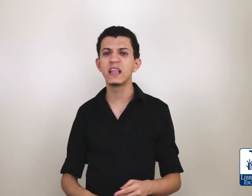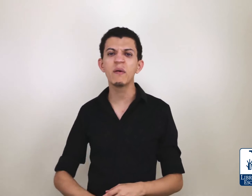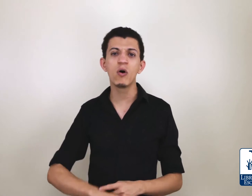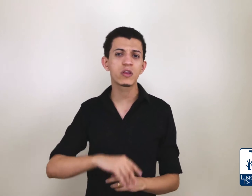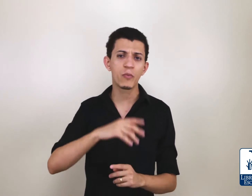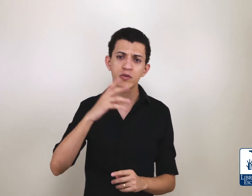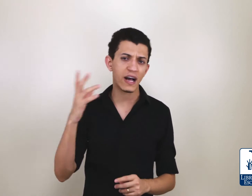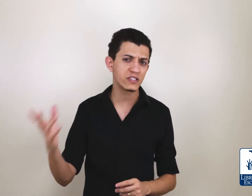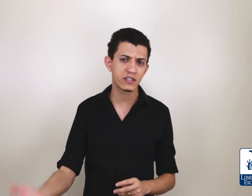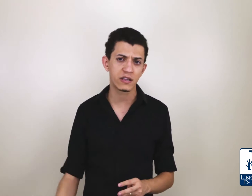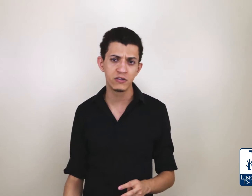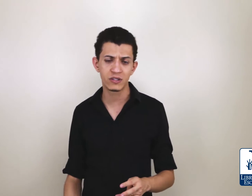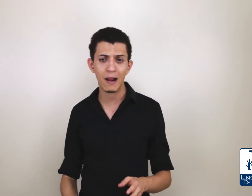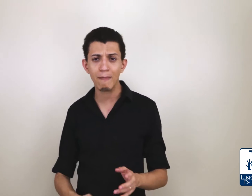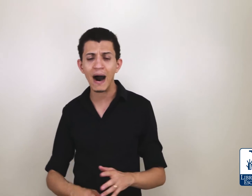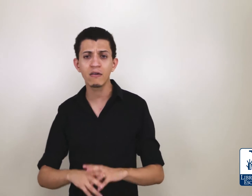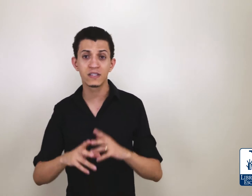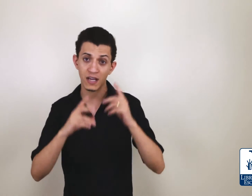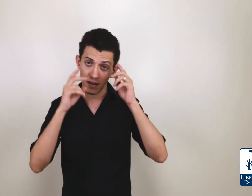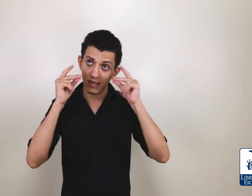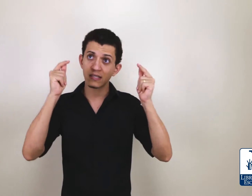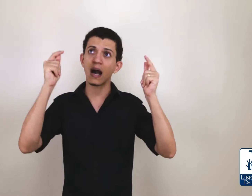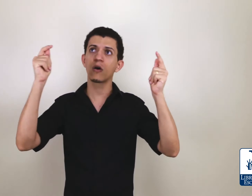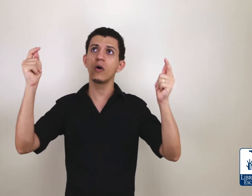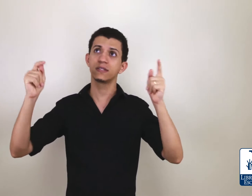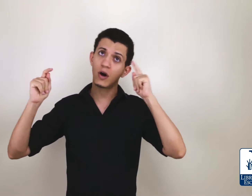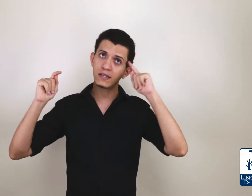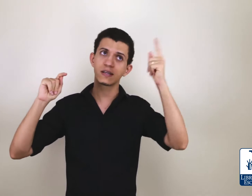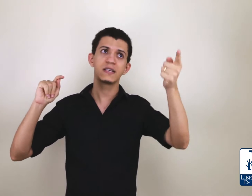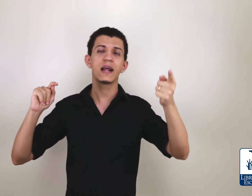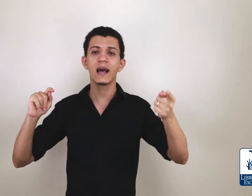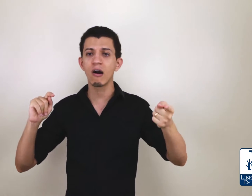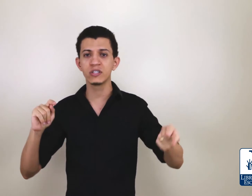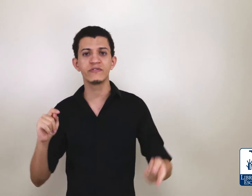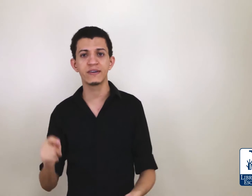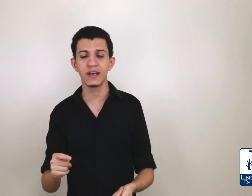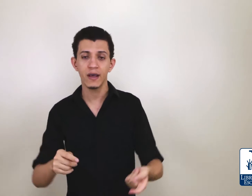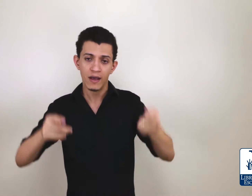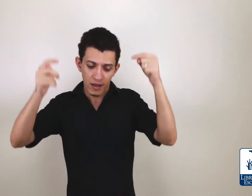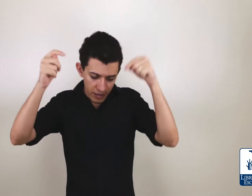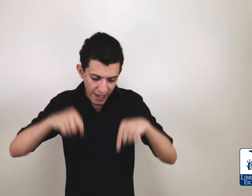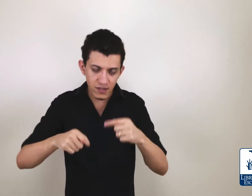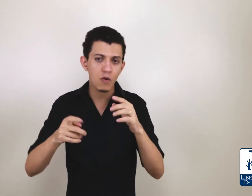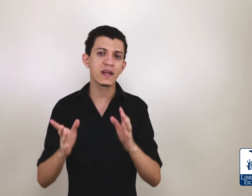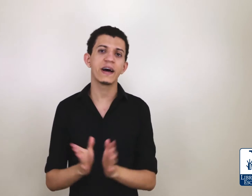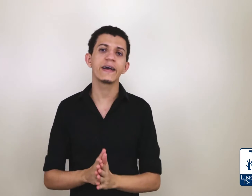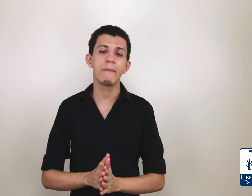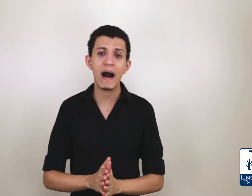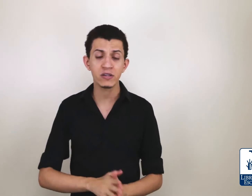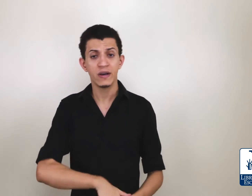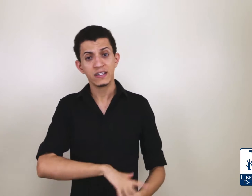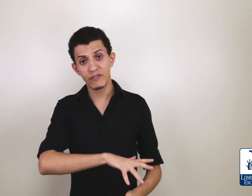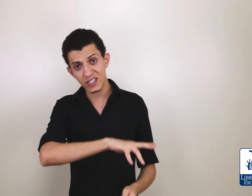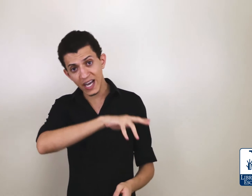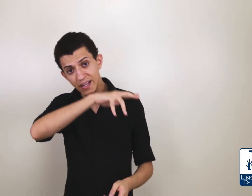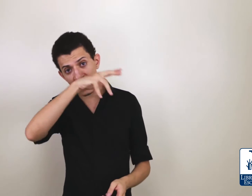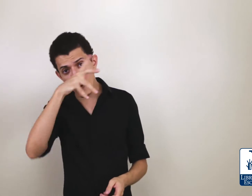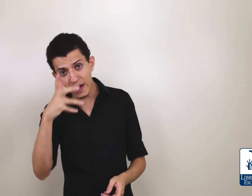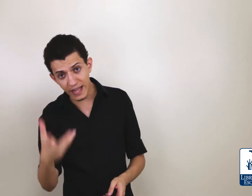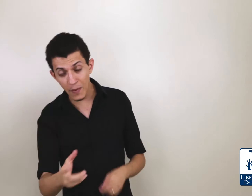tema, outra oportunidade de trabalho que você já sacou assim, olha, isso aqui seria legal a gente fazer, deixe seu comentário aqui abaixo, se você ainda não é inteira,